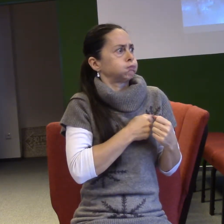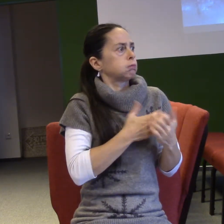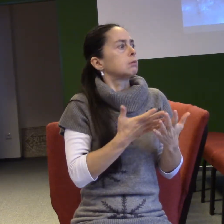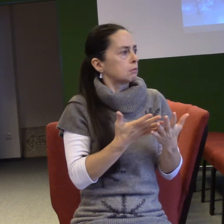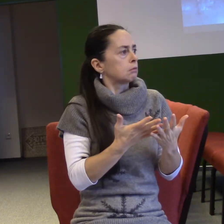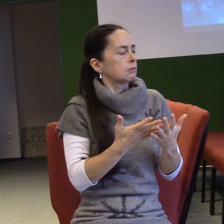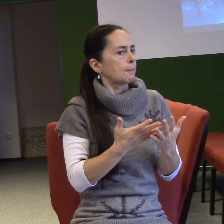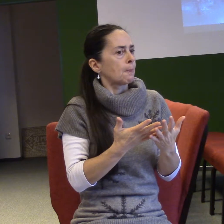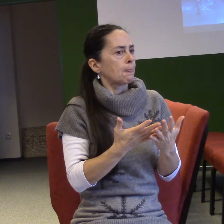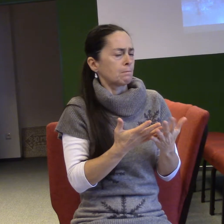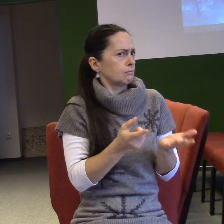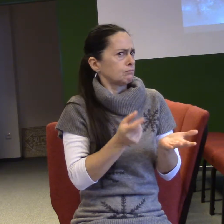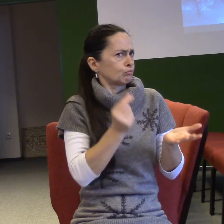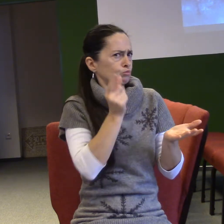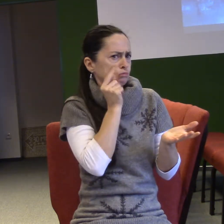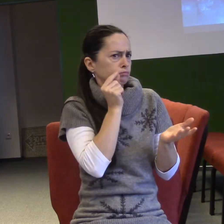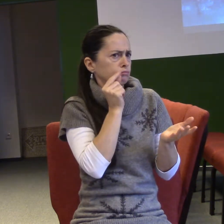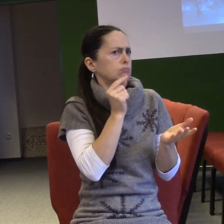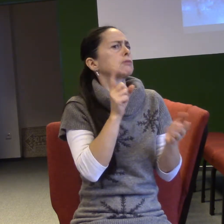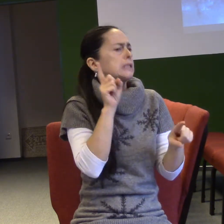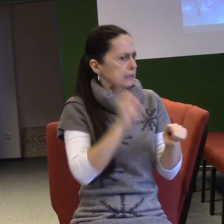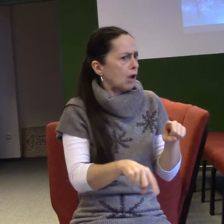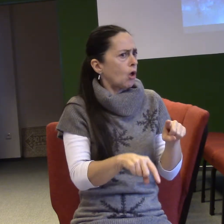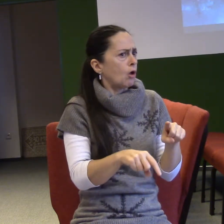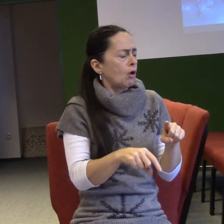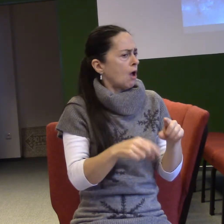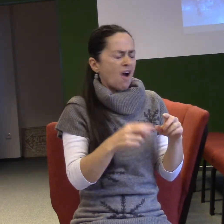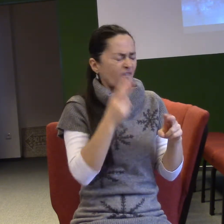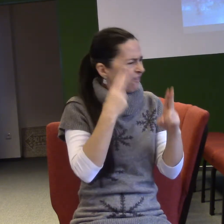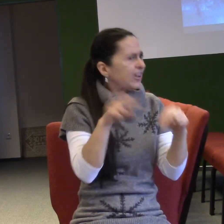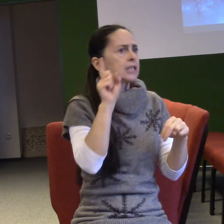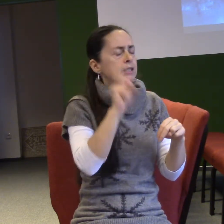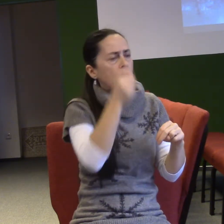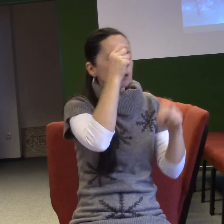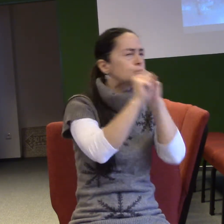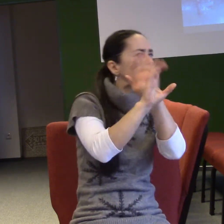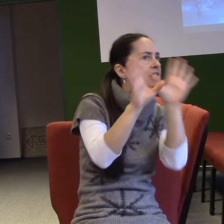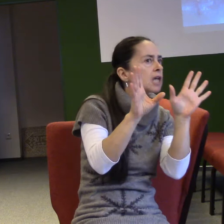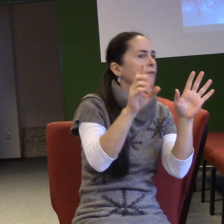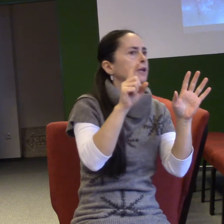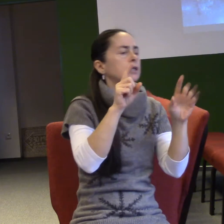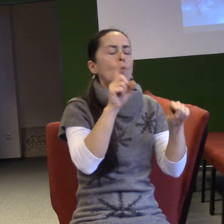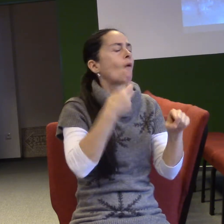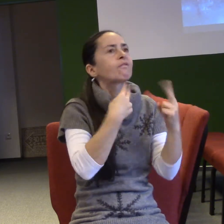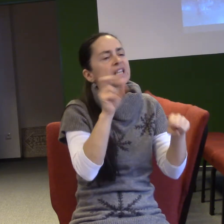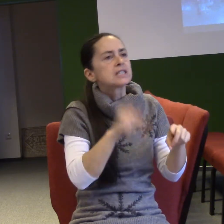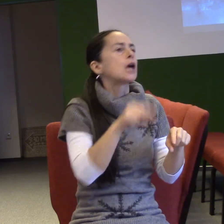Prostě najednou se setkal s něčím, co ho přesahoval. Něco, co bylo víc než on. Anděl sebou totiž přinesl boží přítomnost.